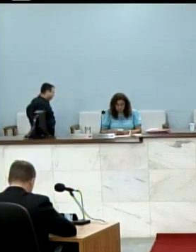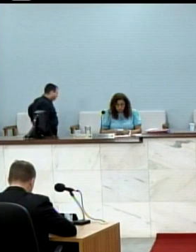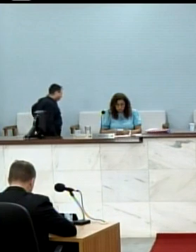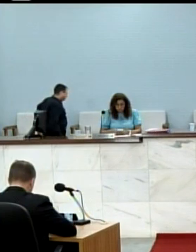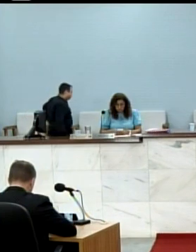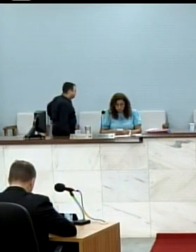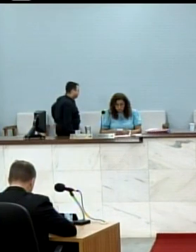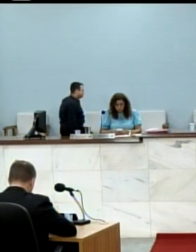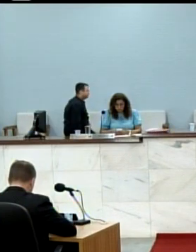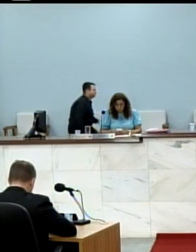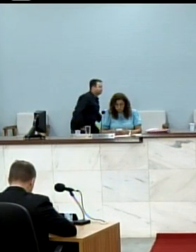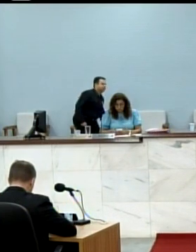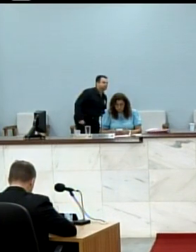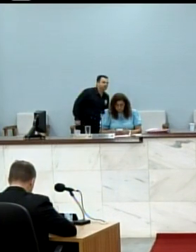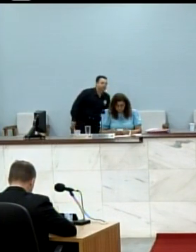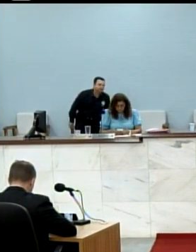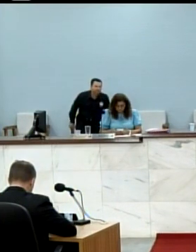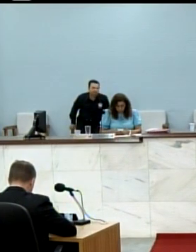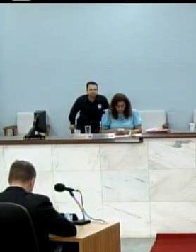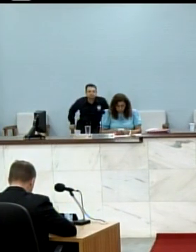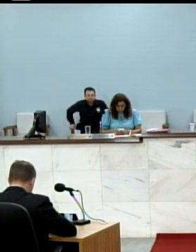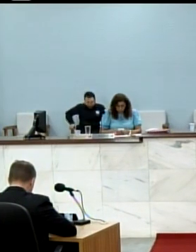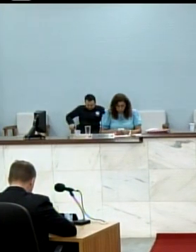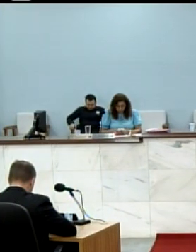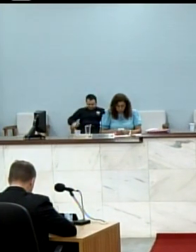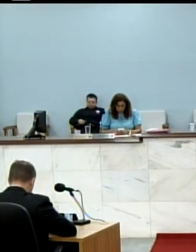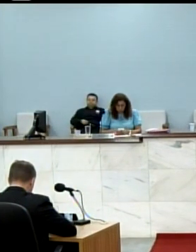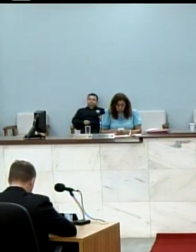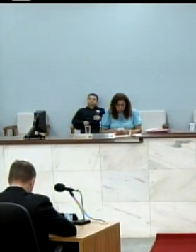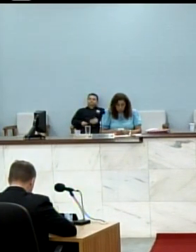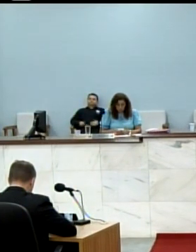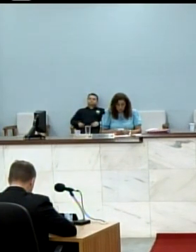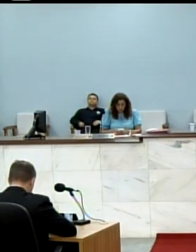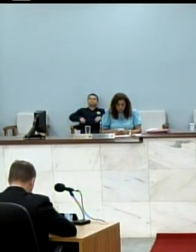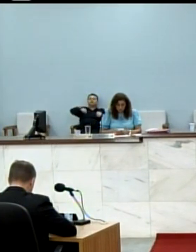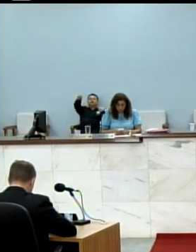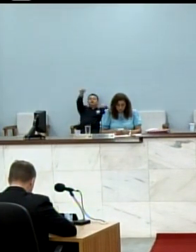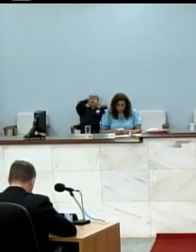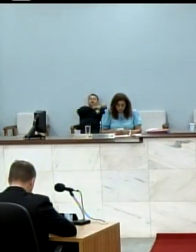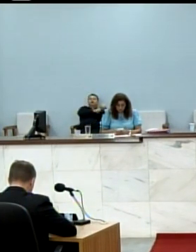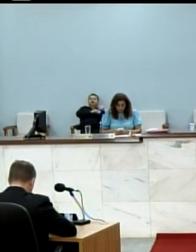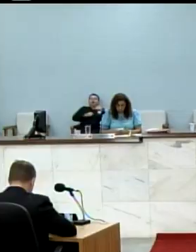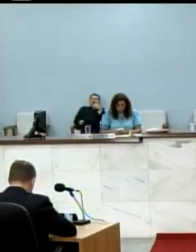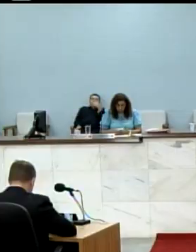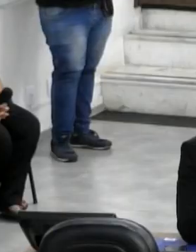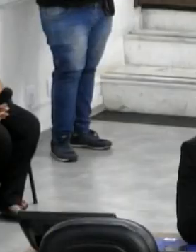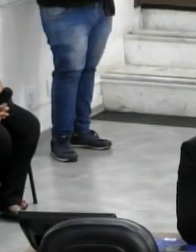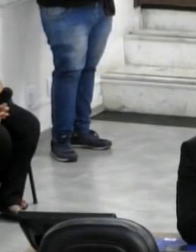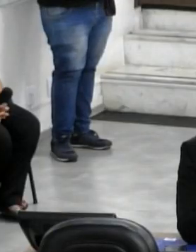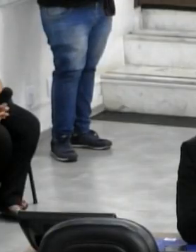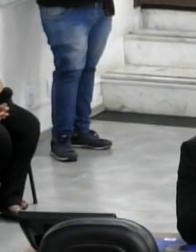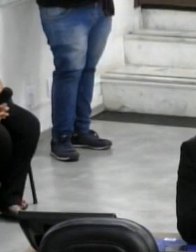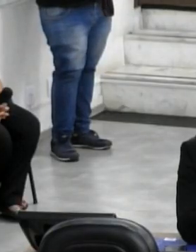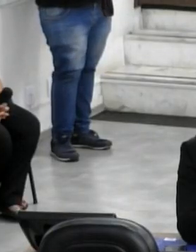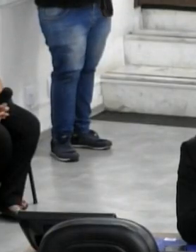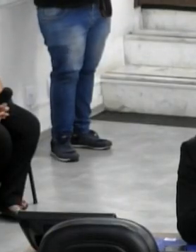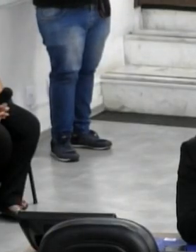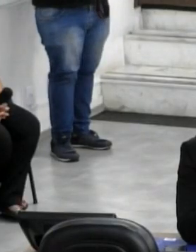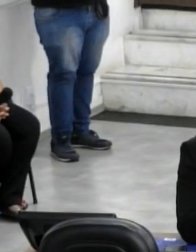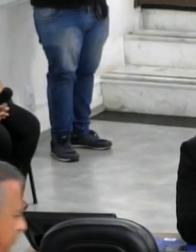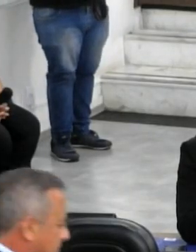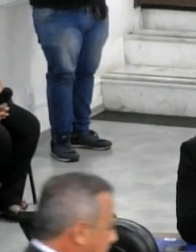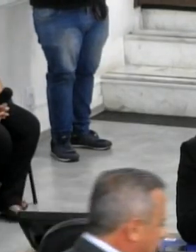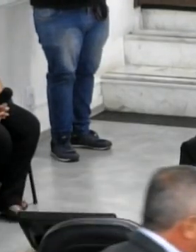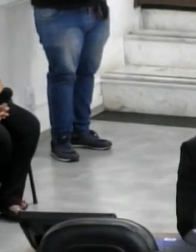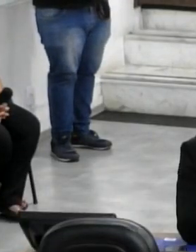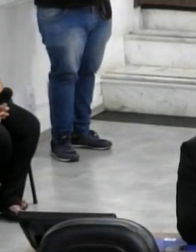Eu quero agradecer a comitiva do nosso vice-governador, que esteve ontem no interior de São Paulo, pousou no aeroporto de Fernandópolis e foi inaugurar a